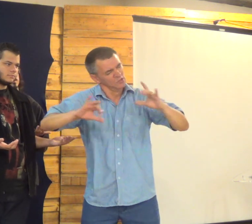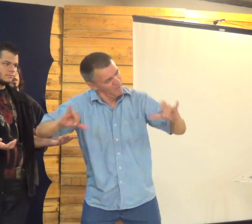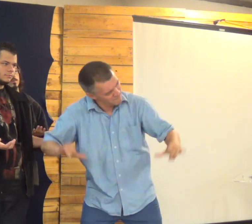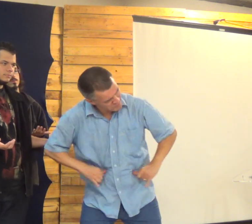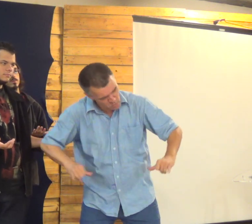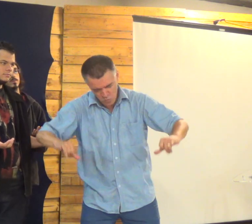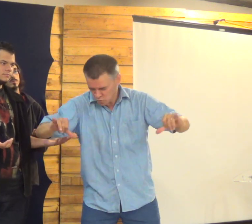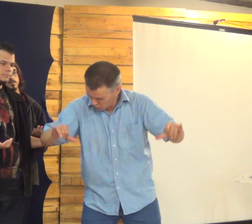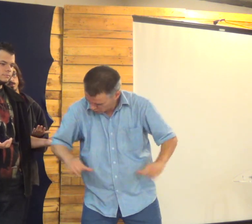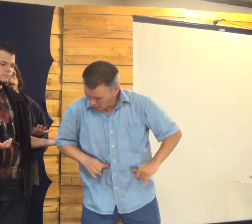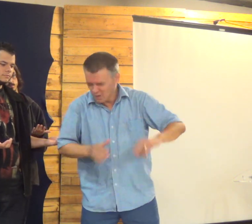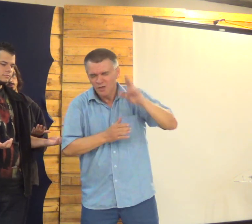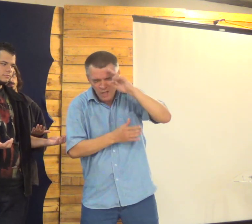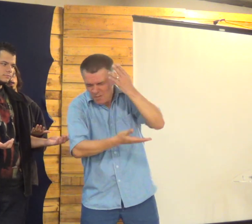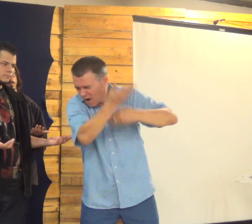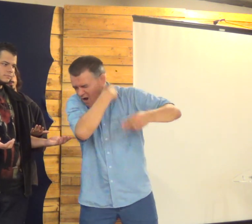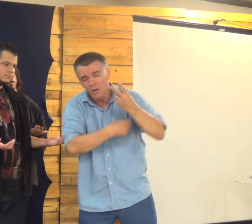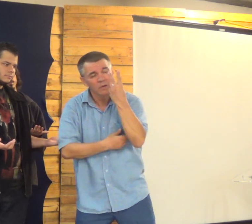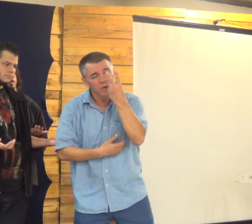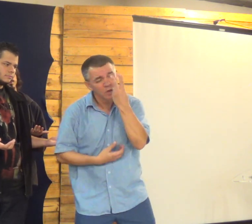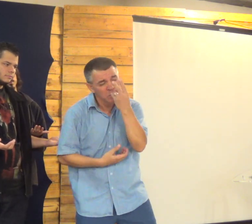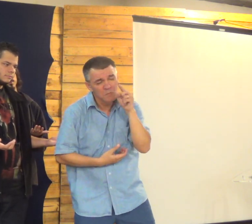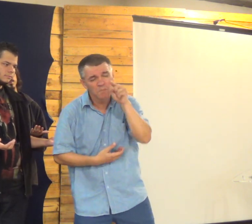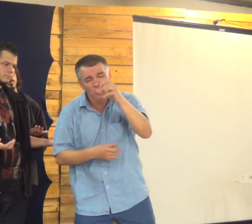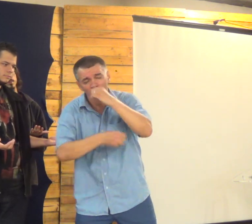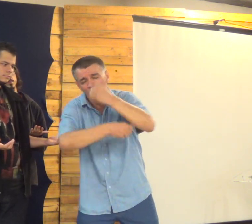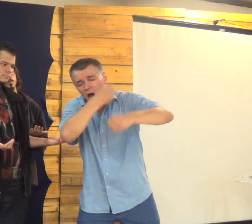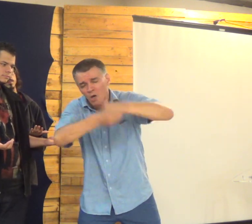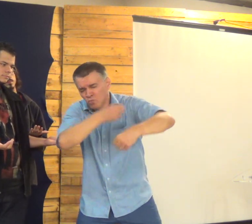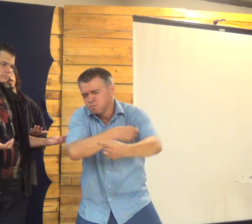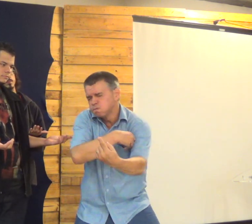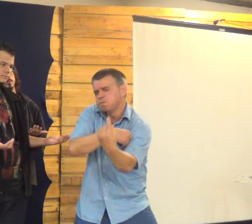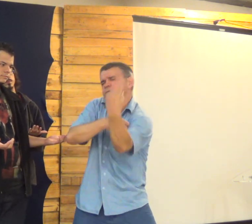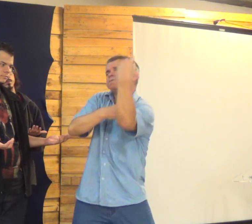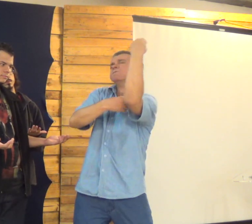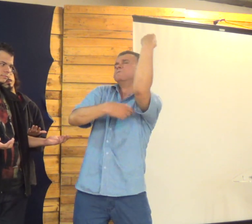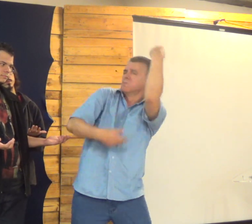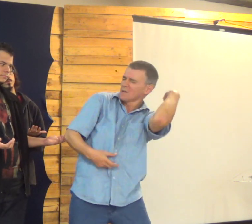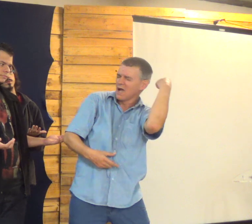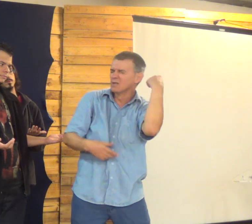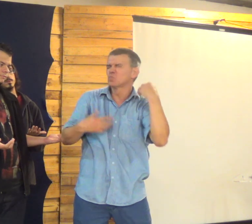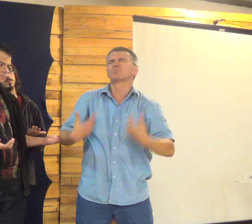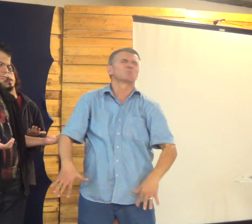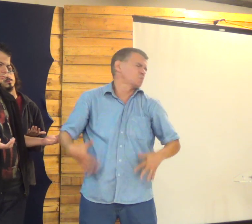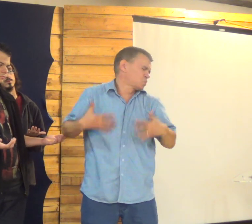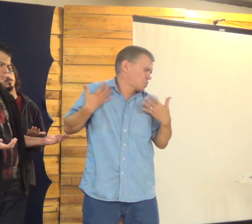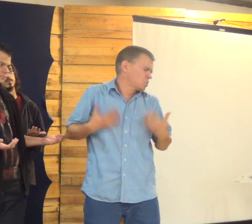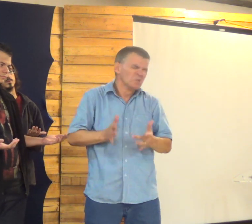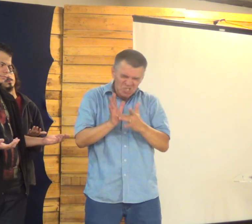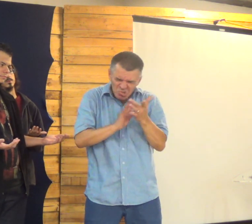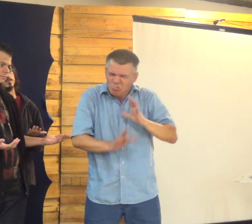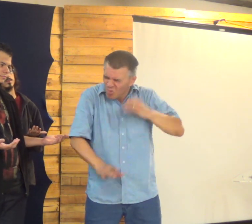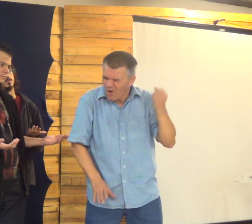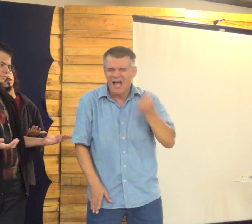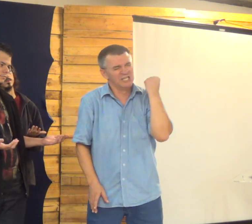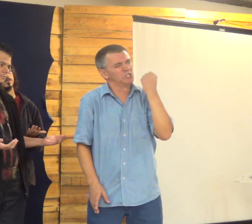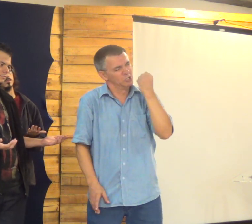Eu sei que Jesus tem Muito poder Eu sei que há mais de dois mil anos Senhor O Senhor